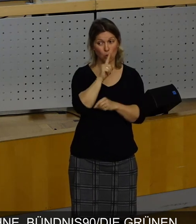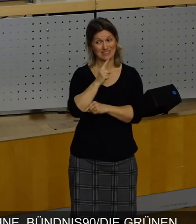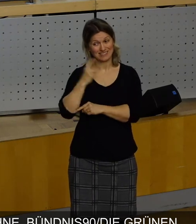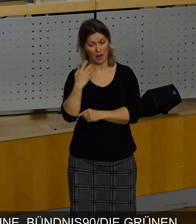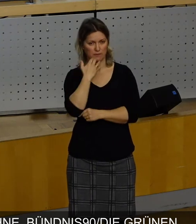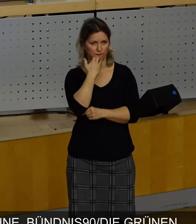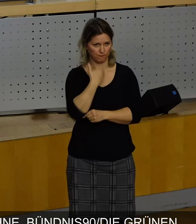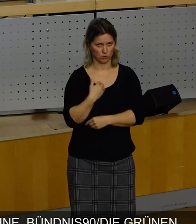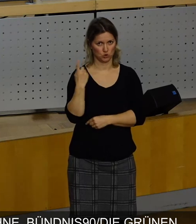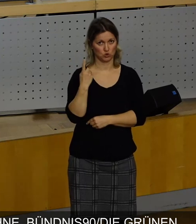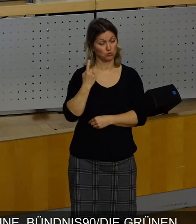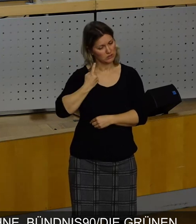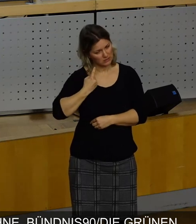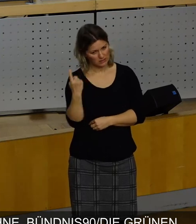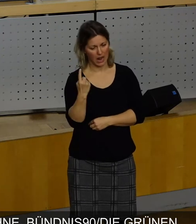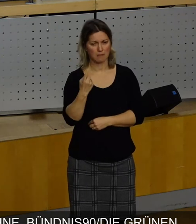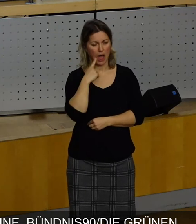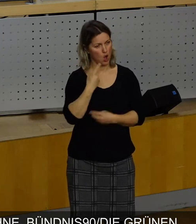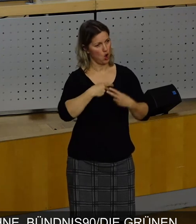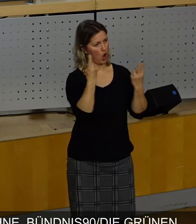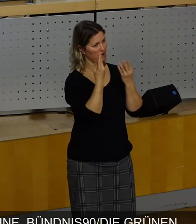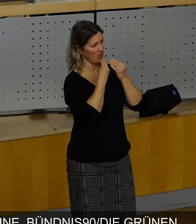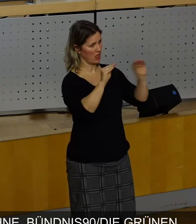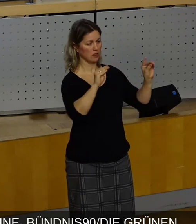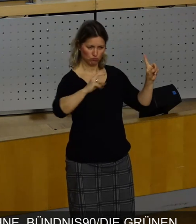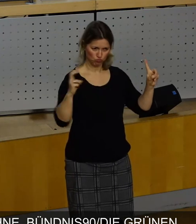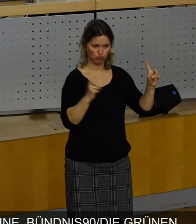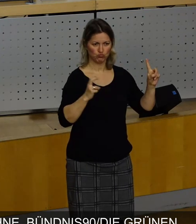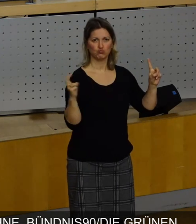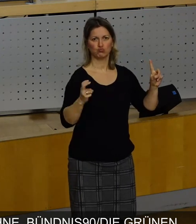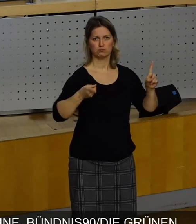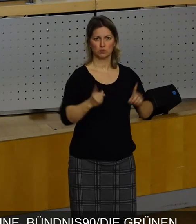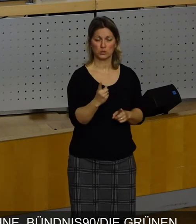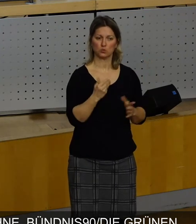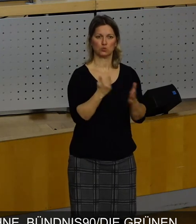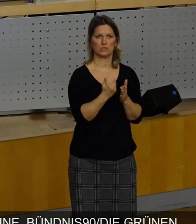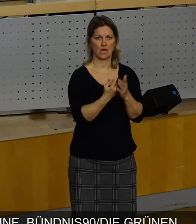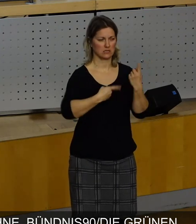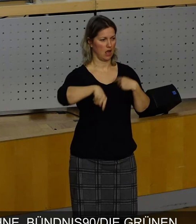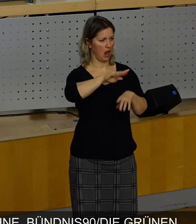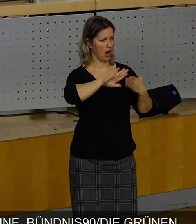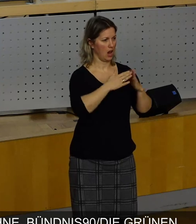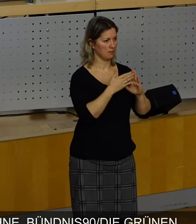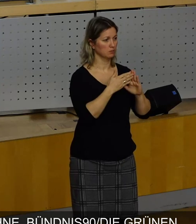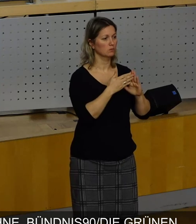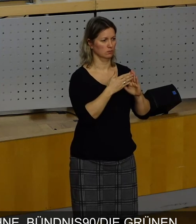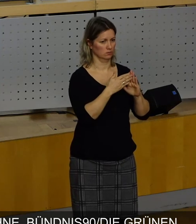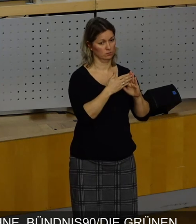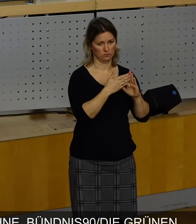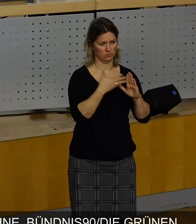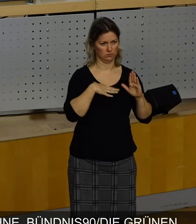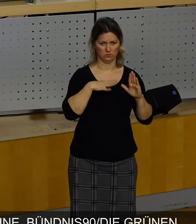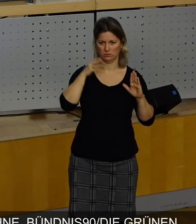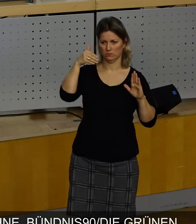gewollt und das haben Sie selber auch so nach draußen verkündet. Und deshalb gab es diese Einigung auf dieser Basis, die ist